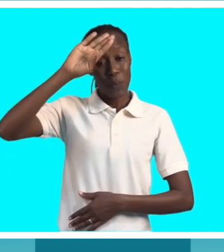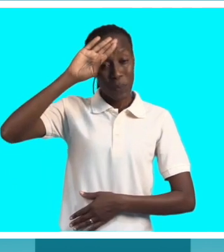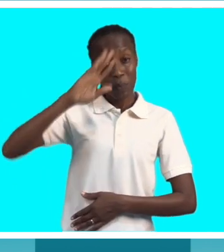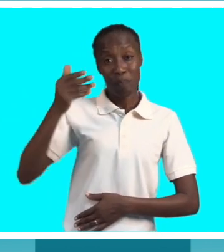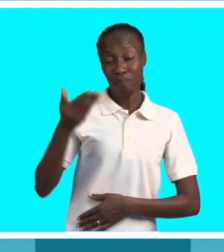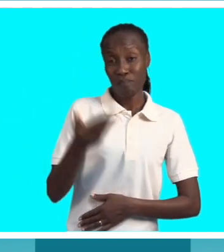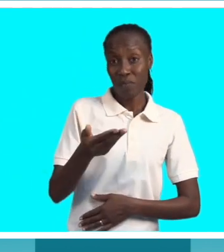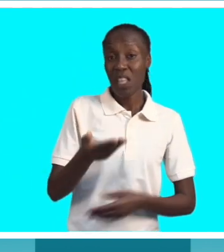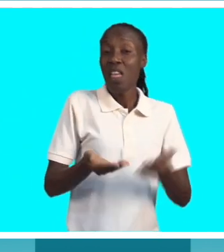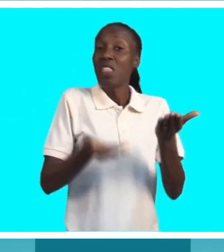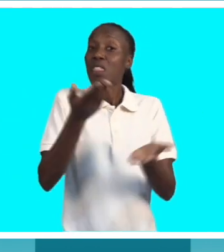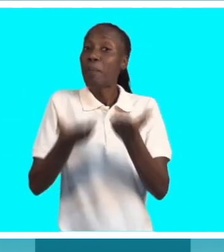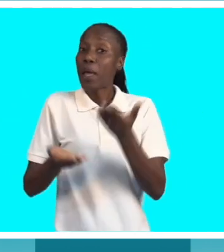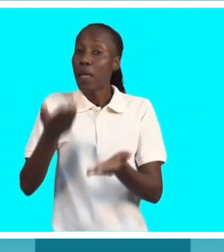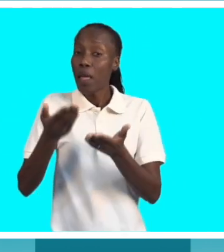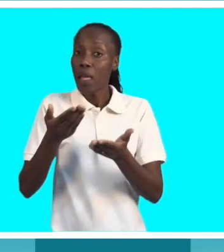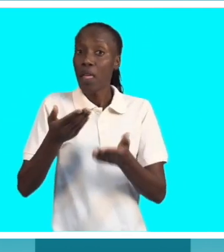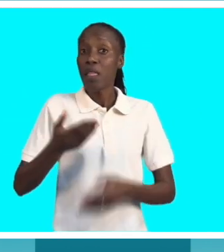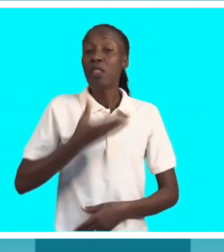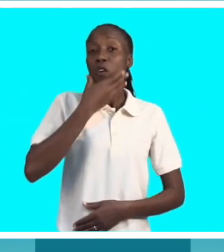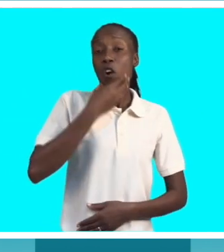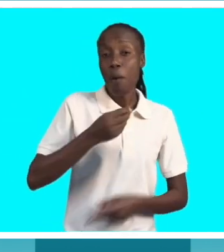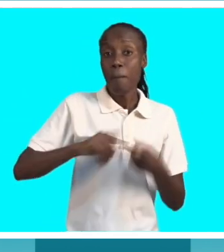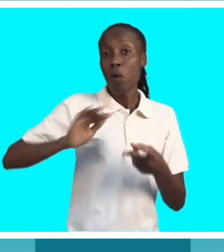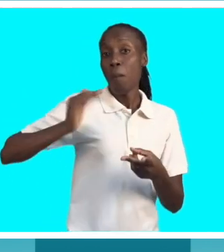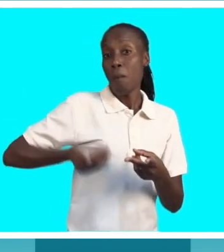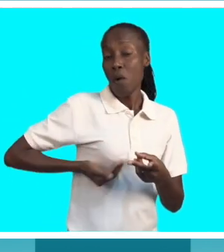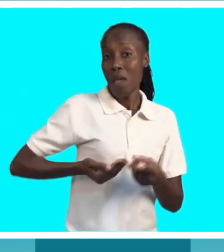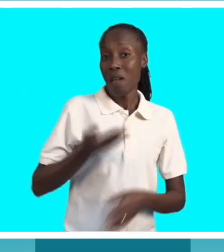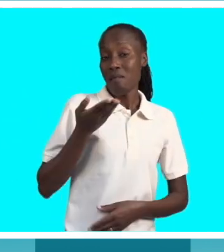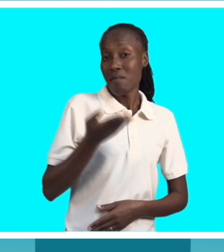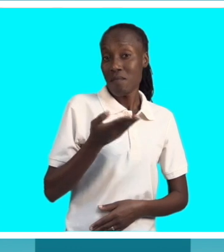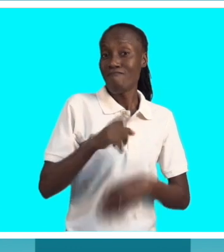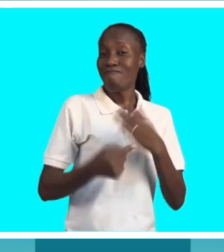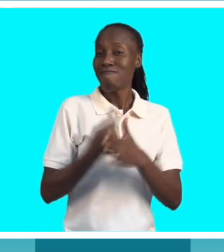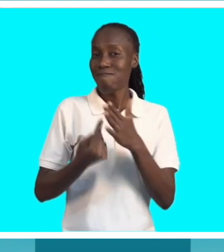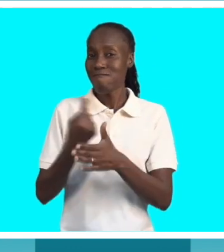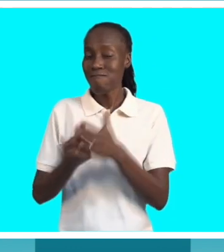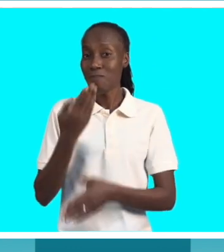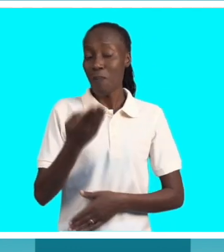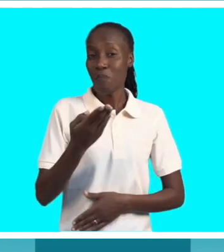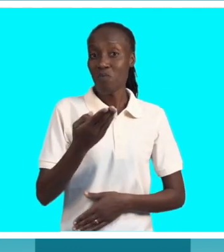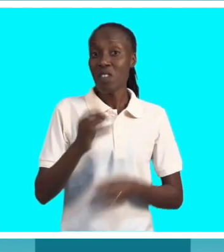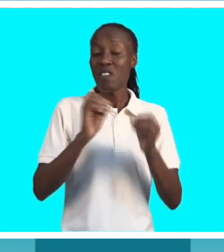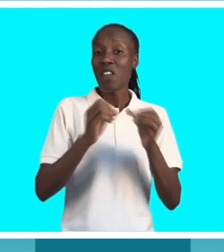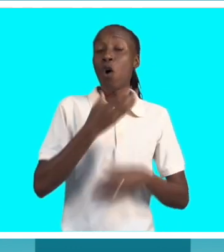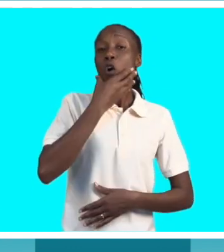Temos várias causas, dependência do sexo masculino ou feminino. Dentre as causas, em termos do